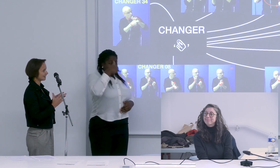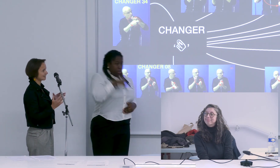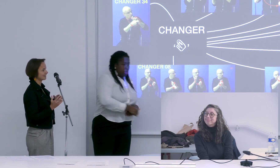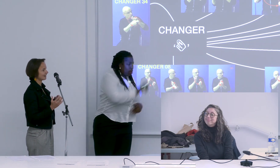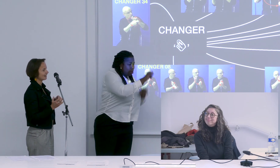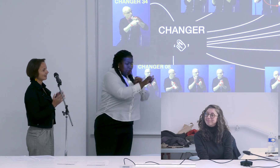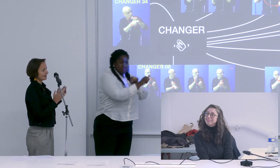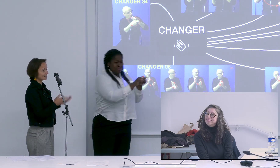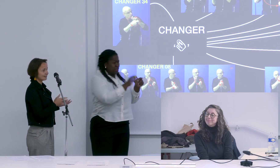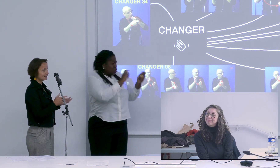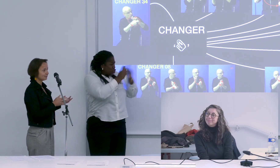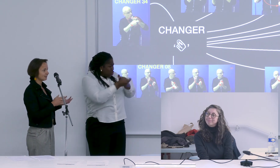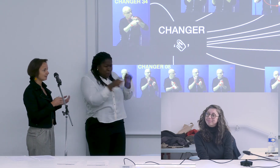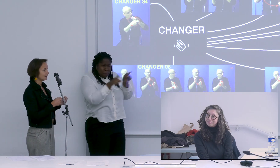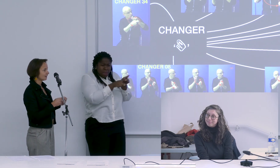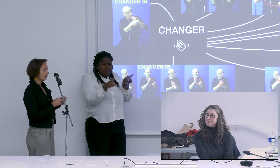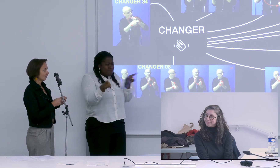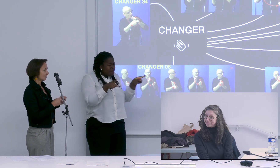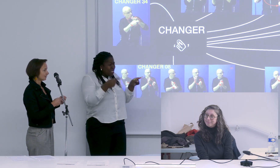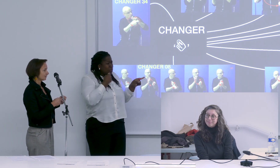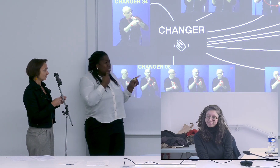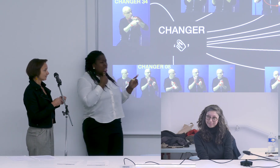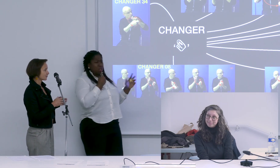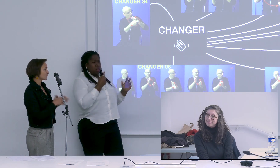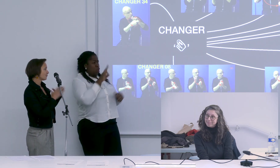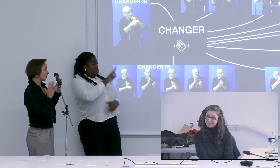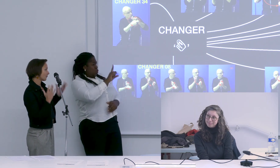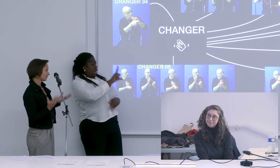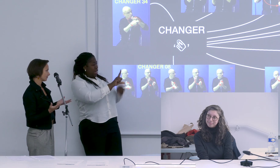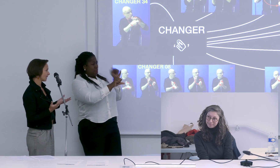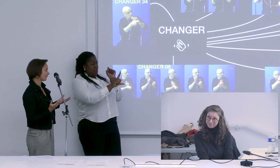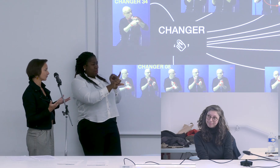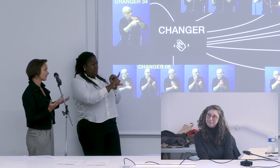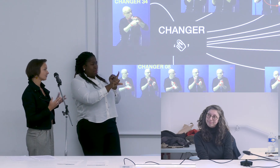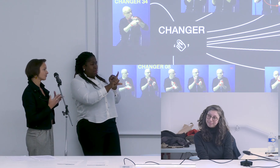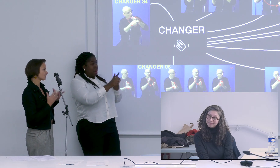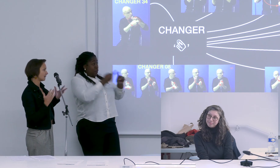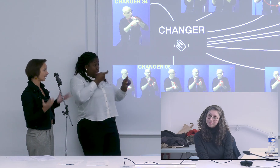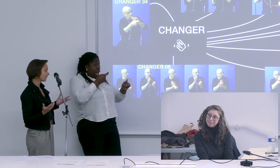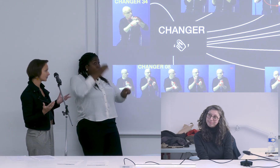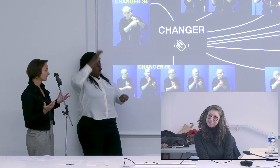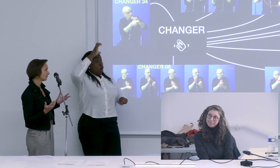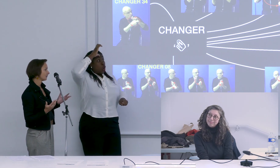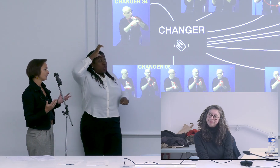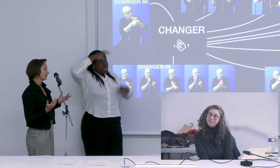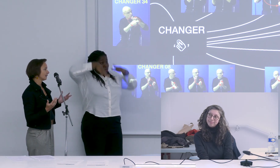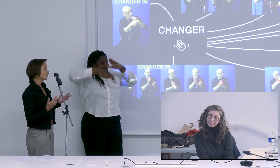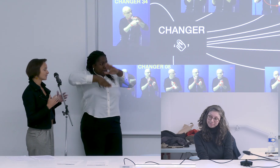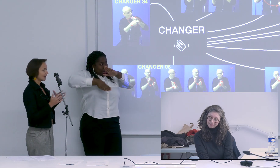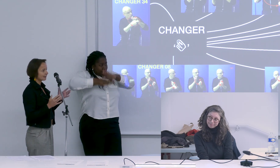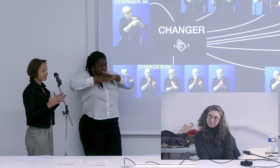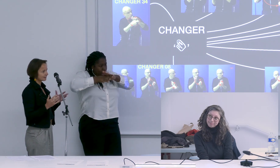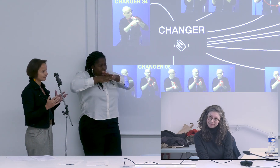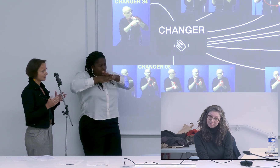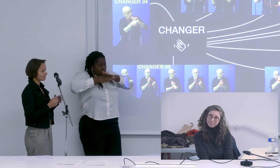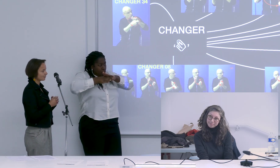l'unité lexicale est-ce qu'elle est définie seulement par un concept large ou